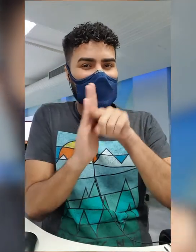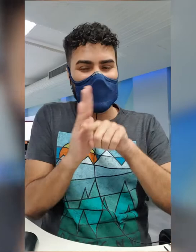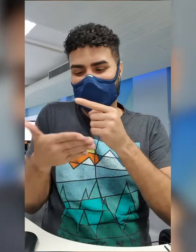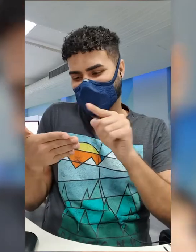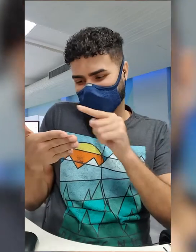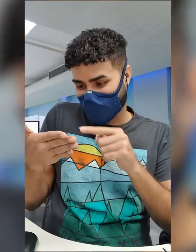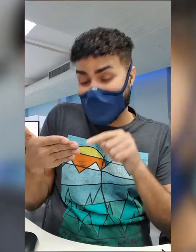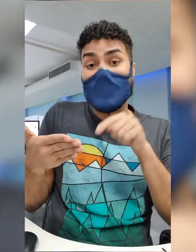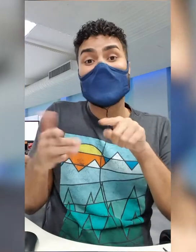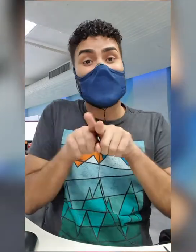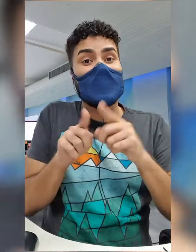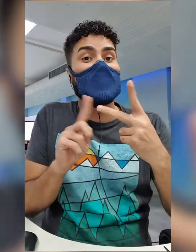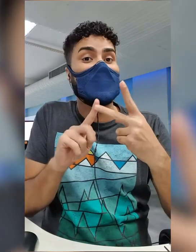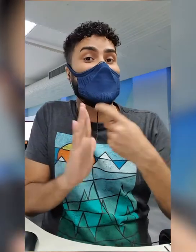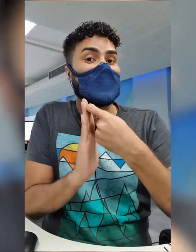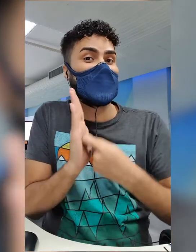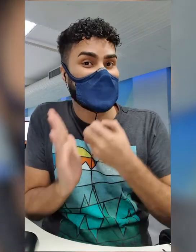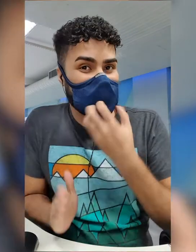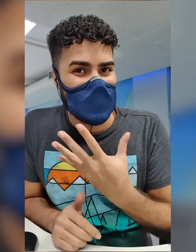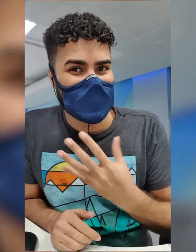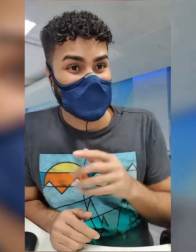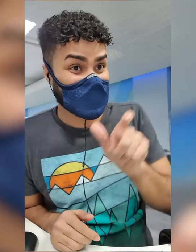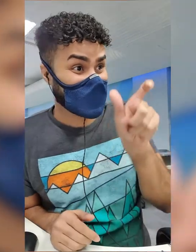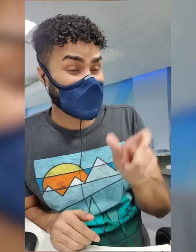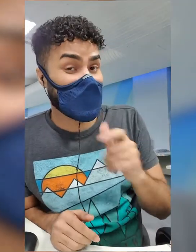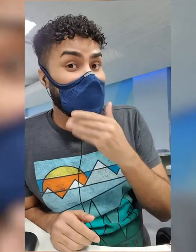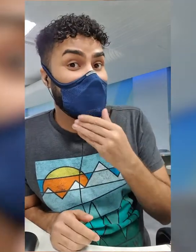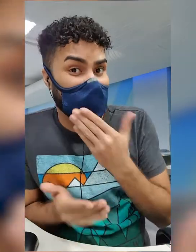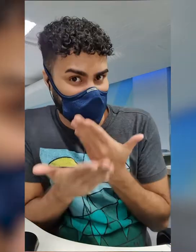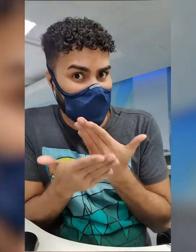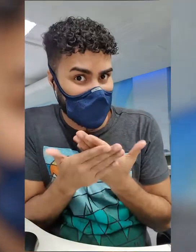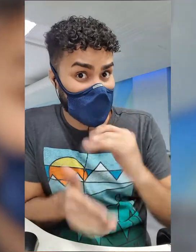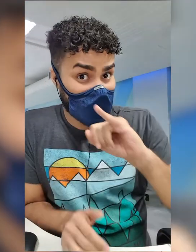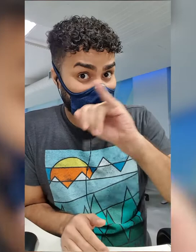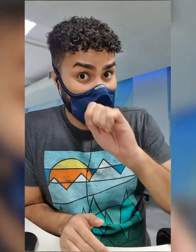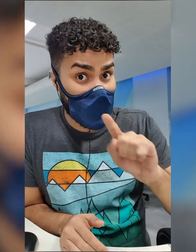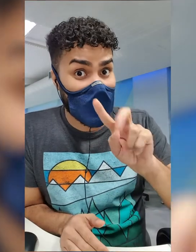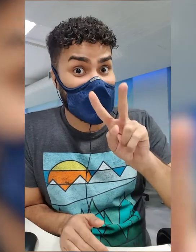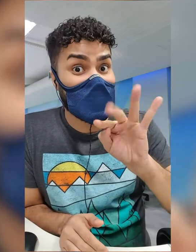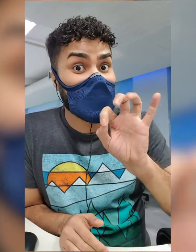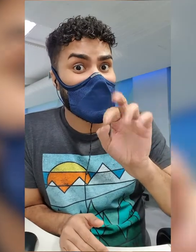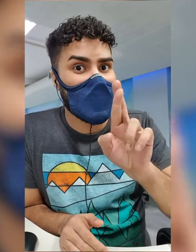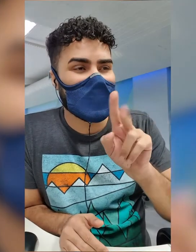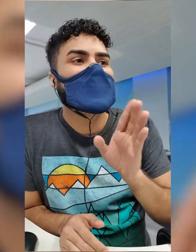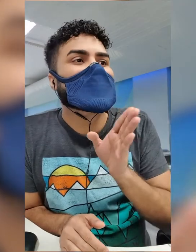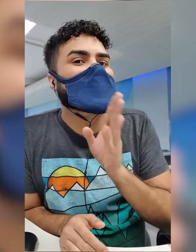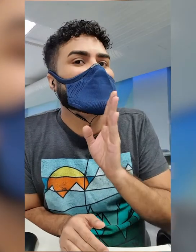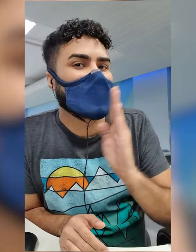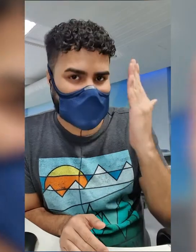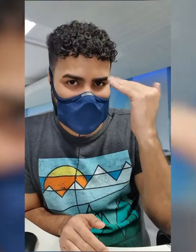objetivas e fazer uma boa redação. O estudante João Vitor Grigoleto sabe muito bem disso. Ele